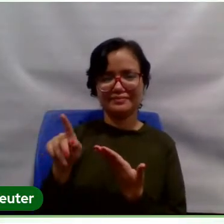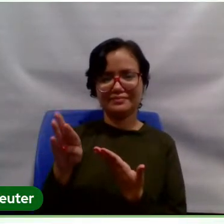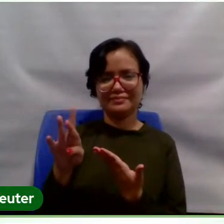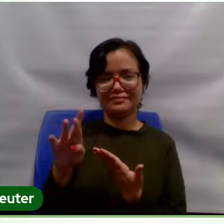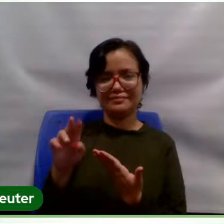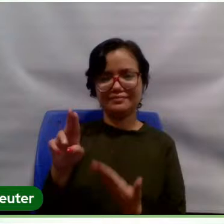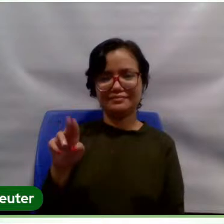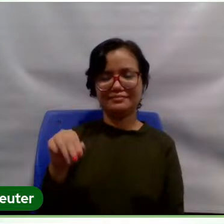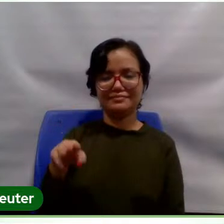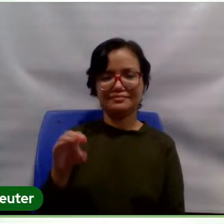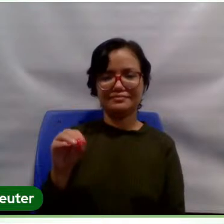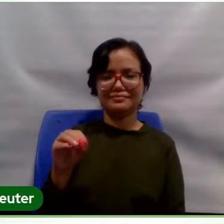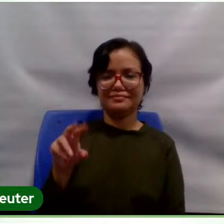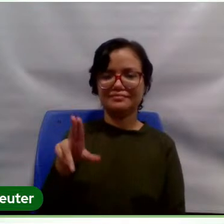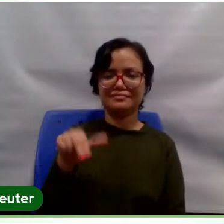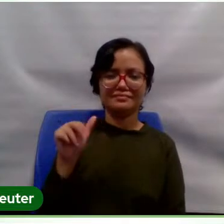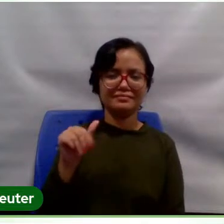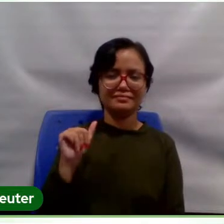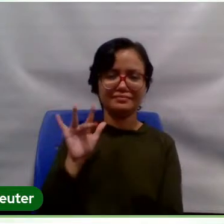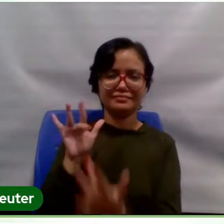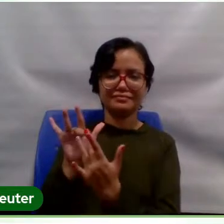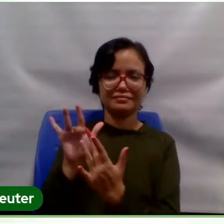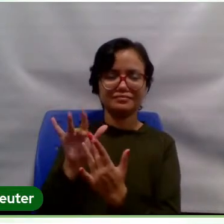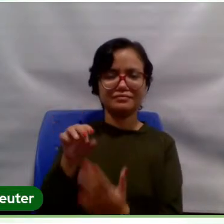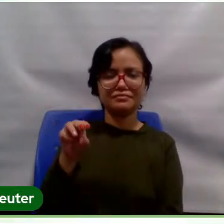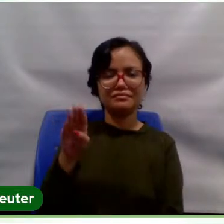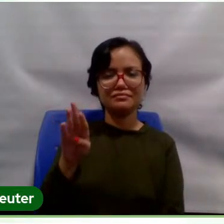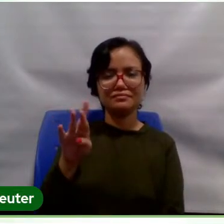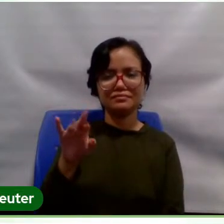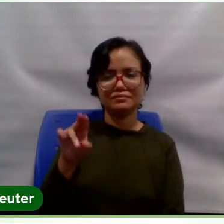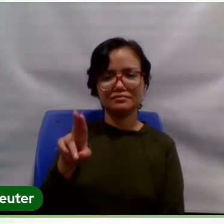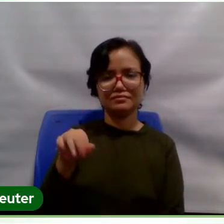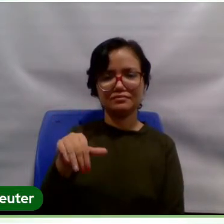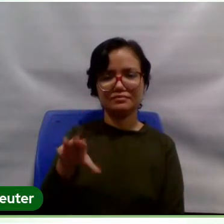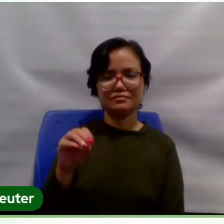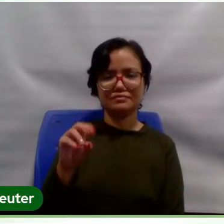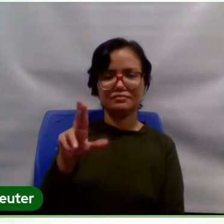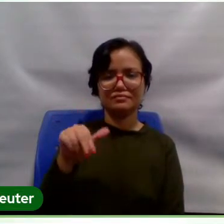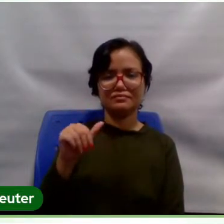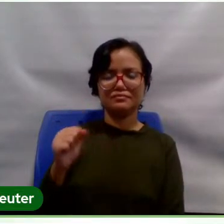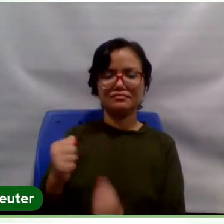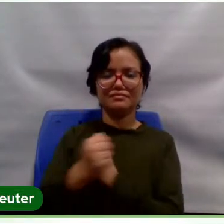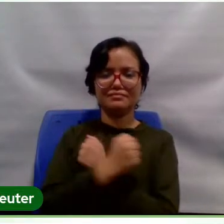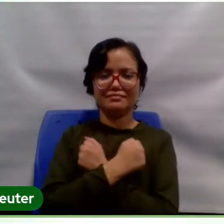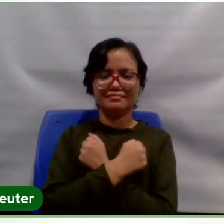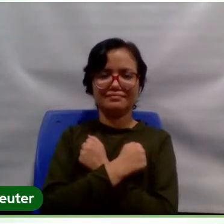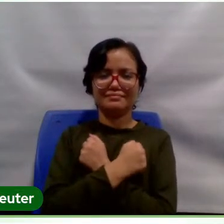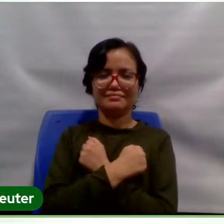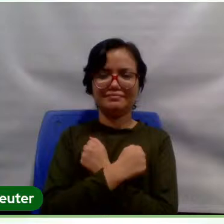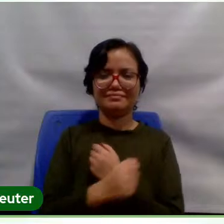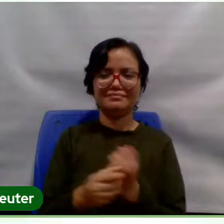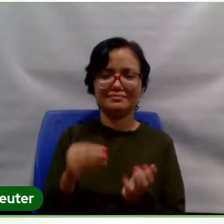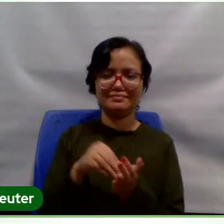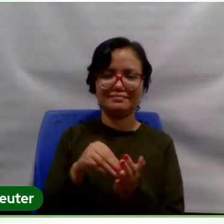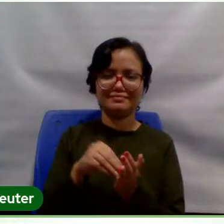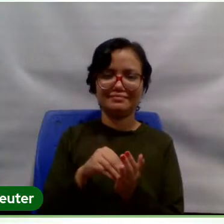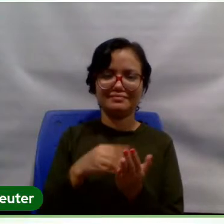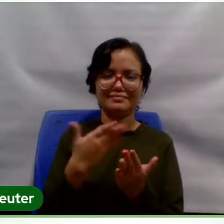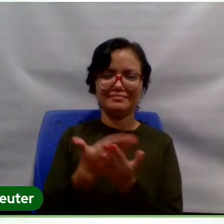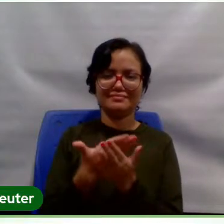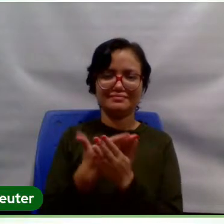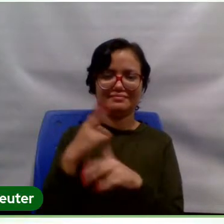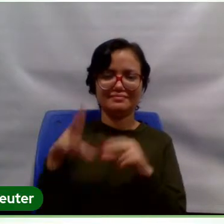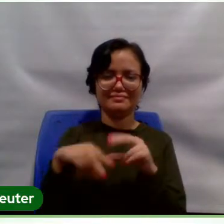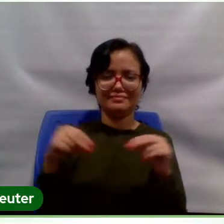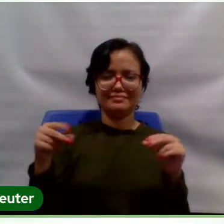Eu nunca falei com o Bruno, assim, eu nunca abracei o Bruno, né? Está me devendo aquela aula inaugural lá em Xinguara, hein?